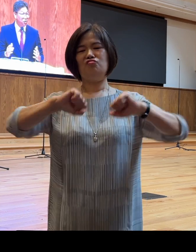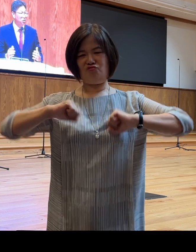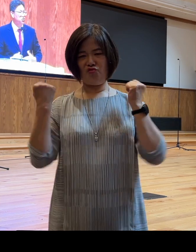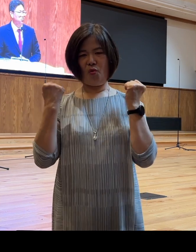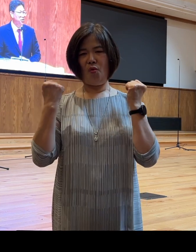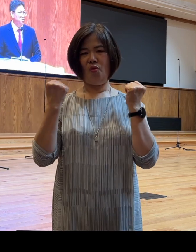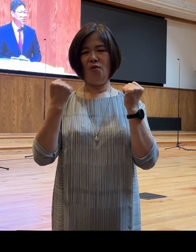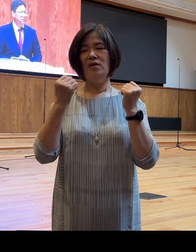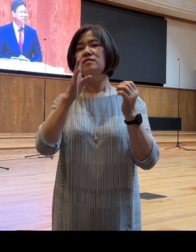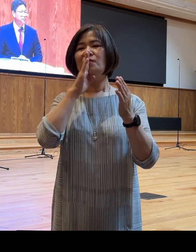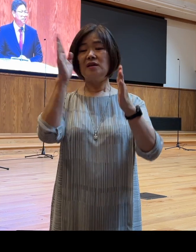신뢰죠